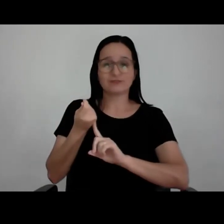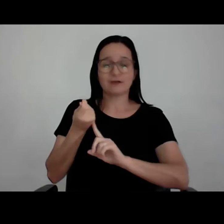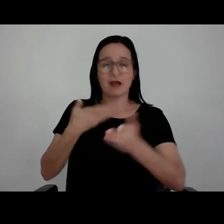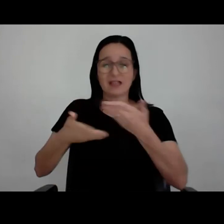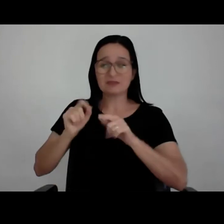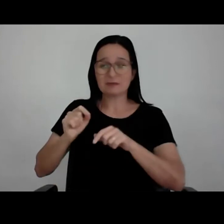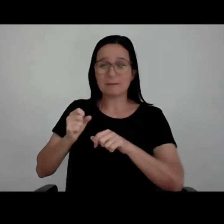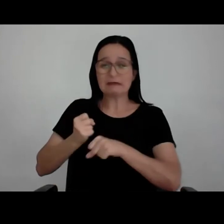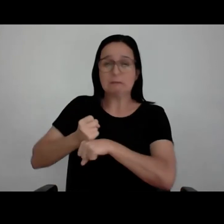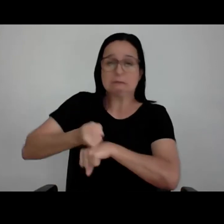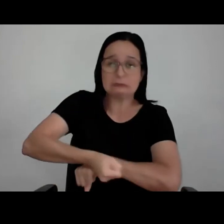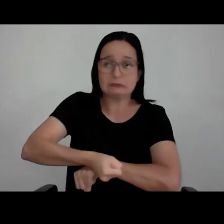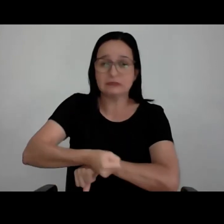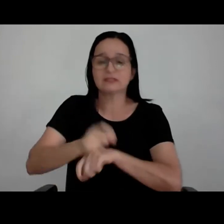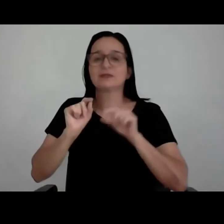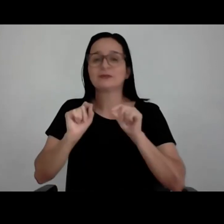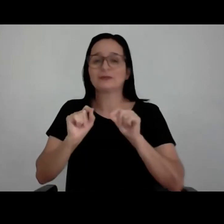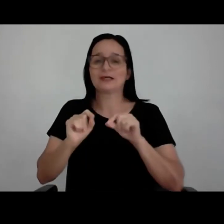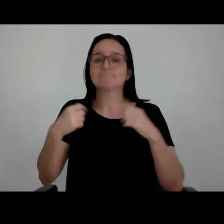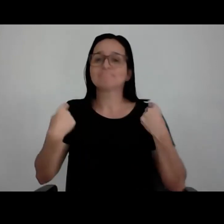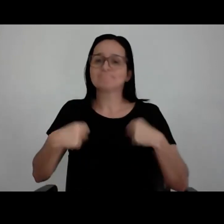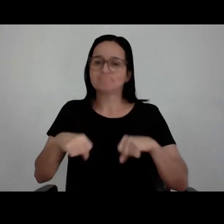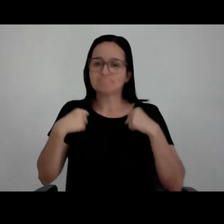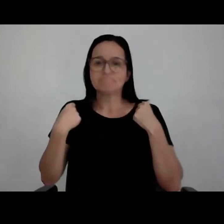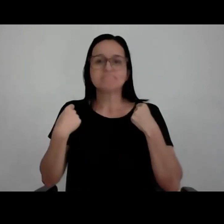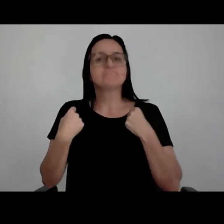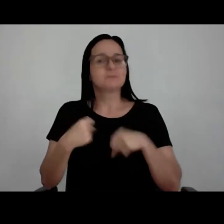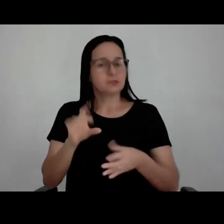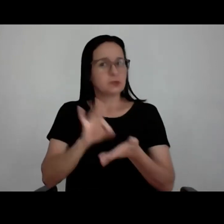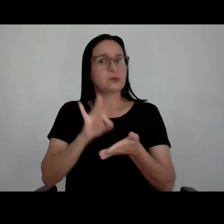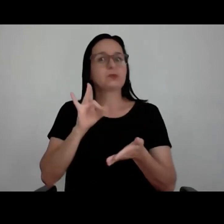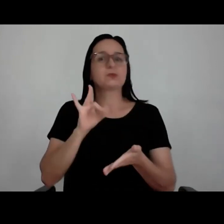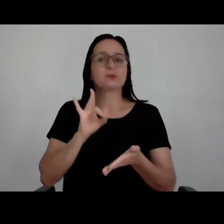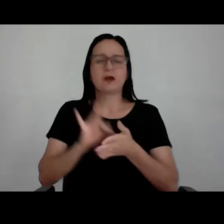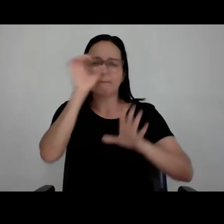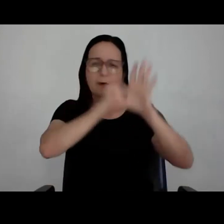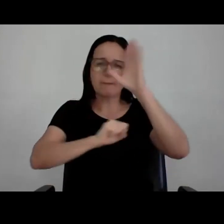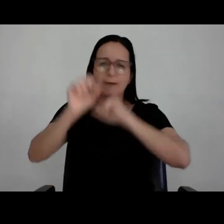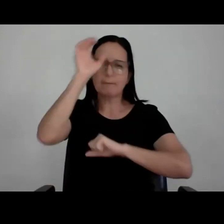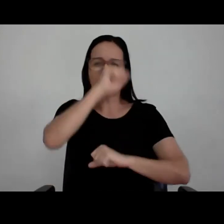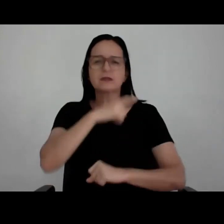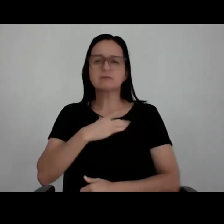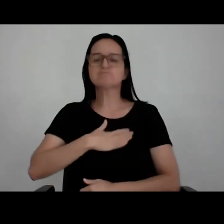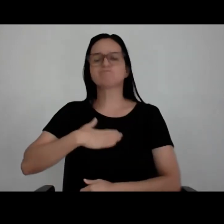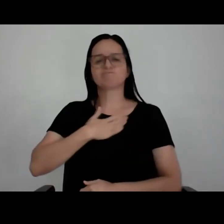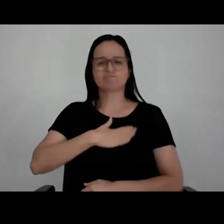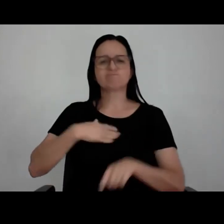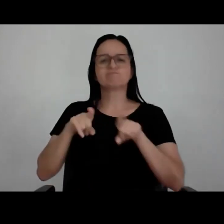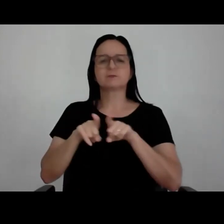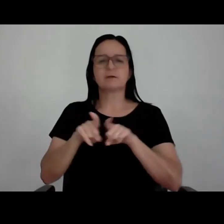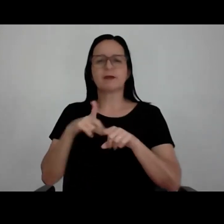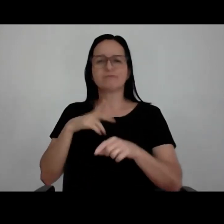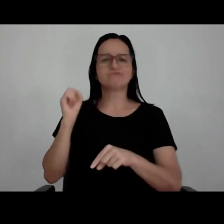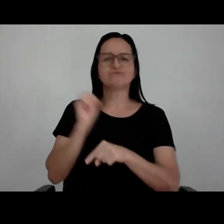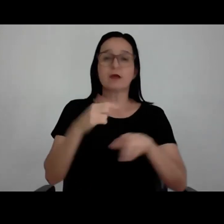que é o que a gente precisa enfrentar, precisa aprender e precisa principalmente gostar muito quando você vai para o mercado.